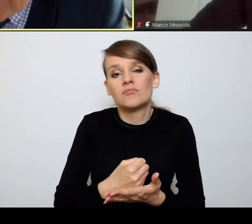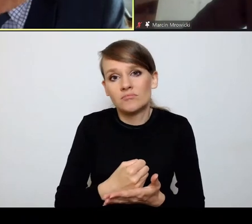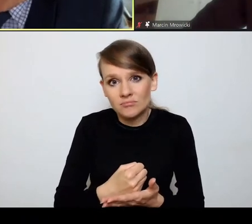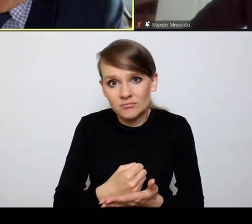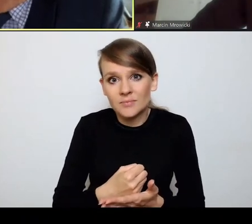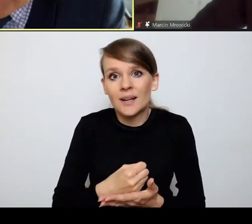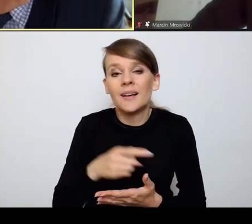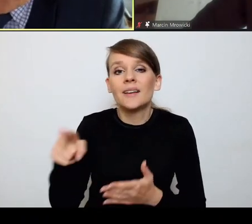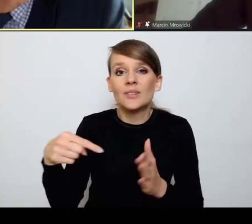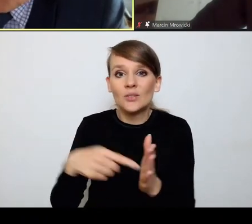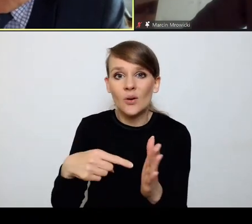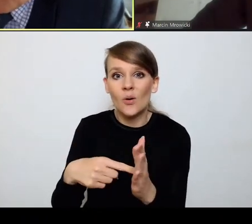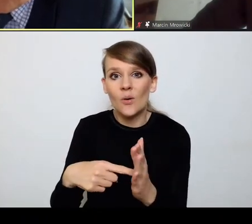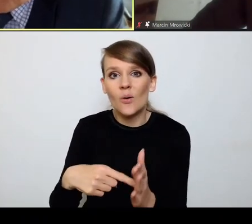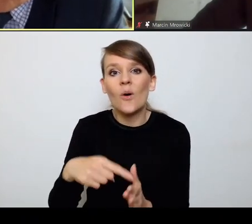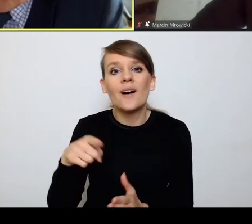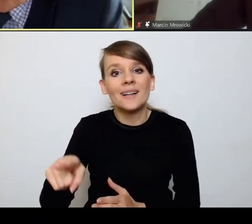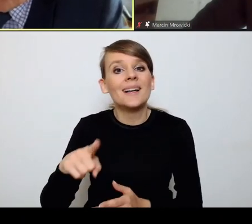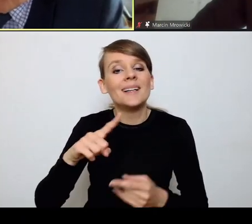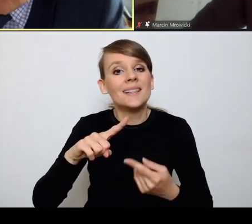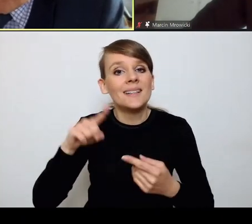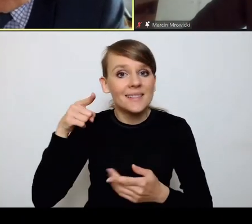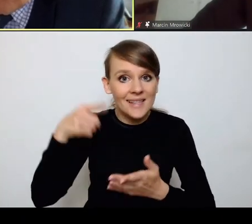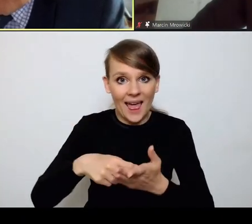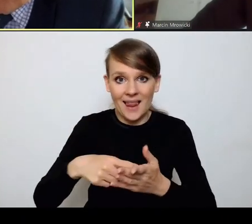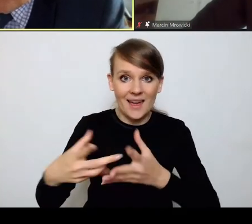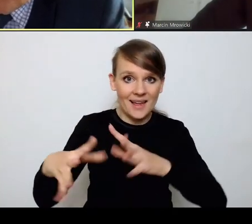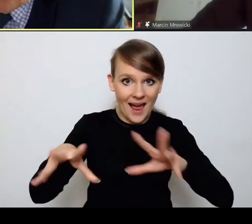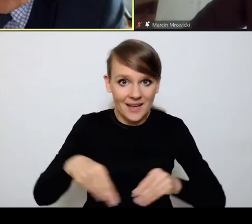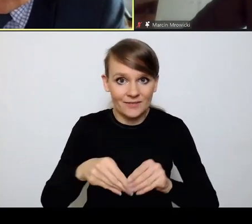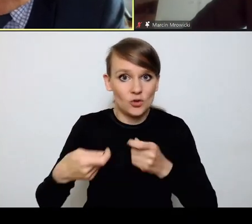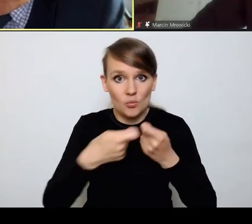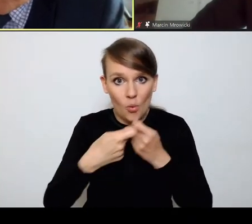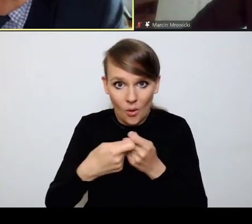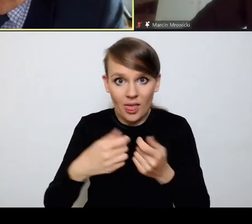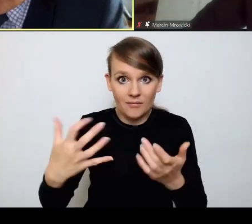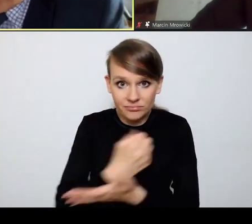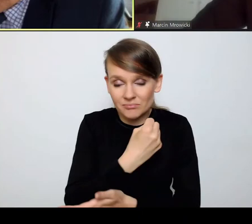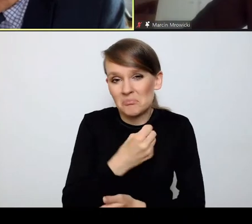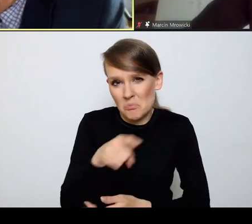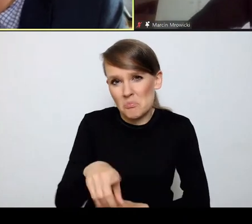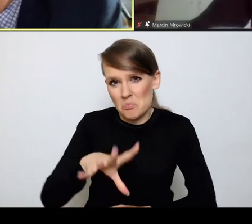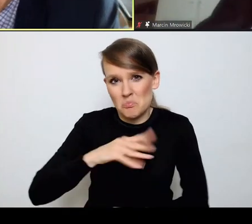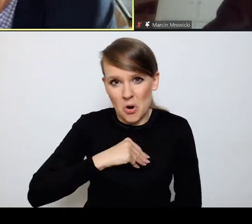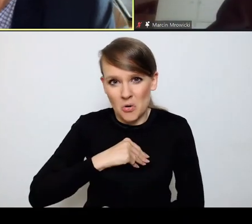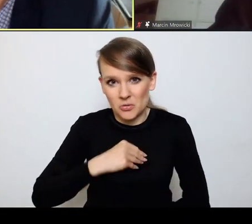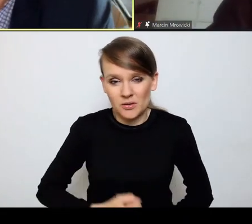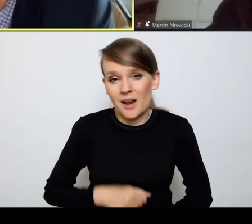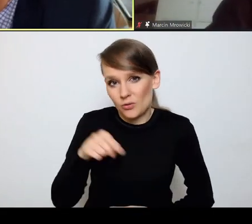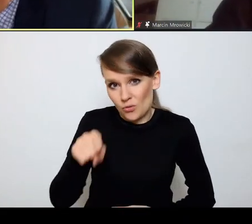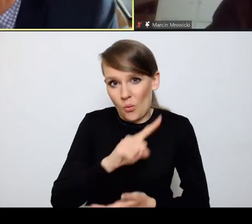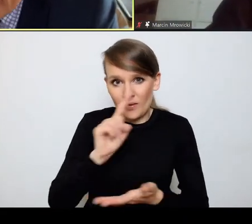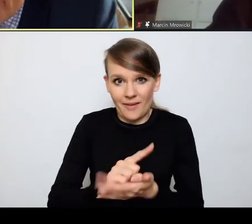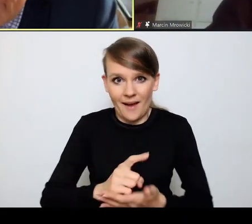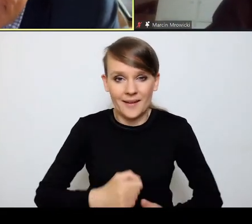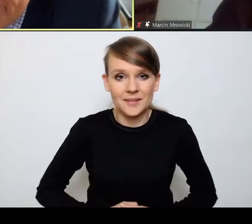i ten cel sobie wspólnie osiągnąć, no to jest możliwe. To jest możliwe i to się udaje.